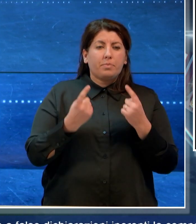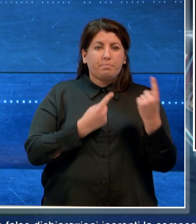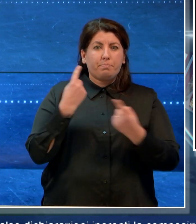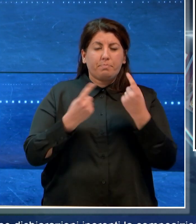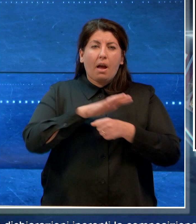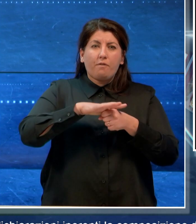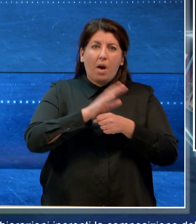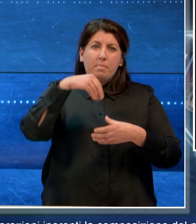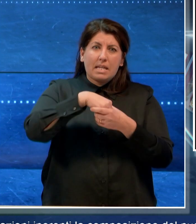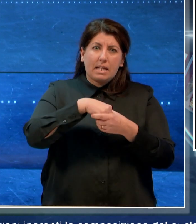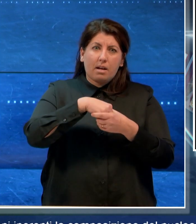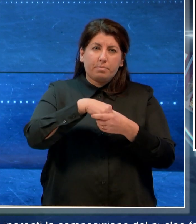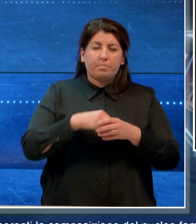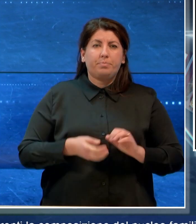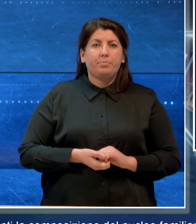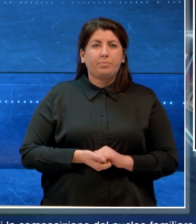familiare.